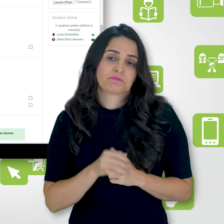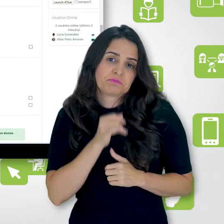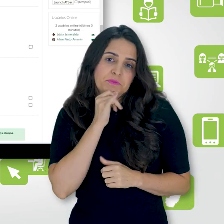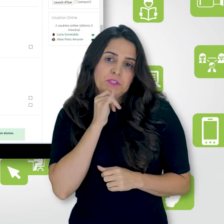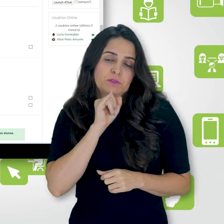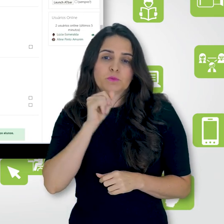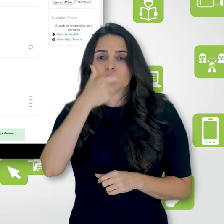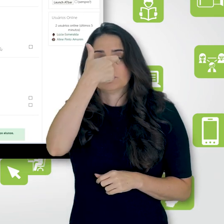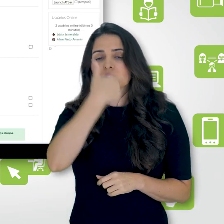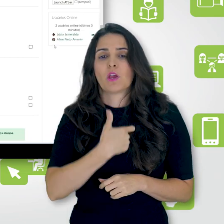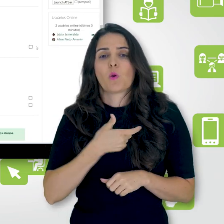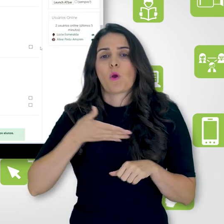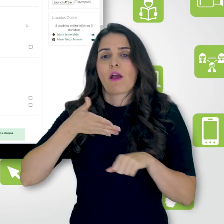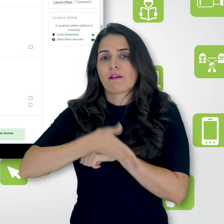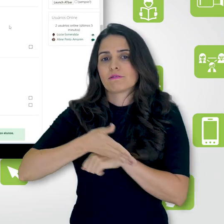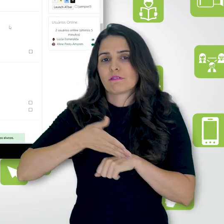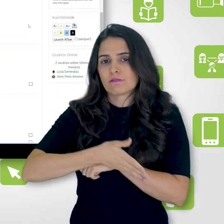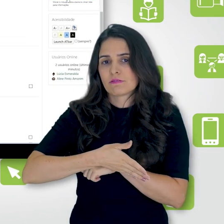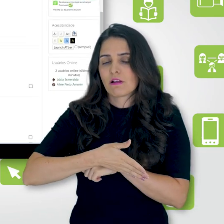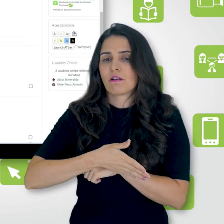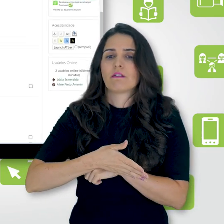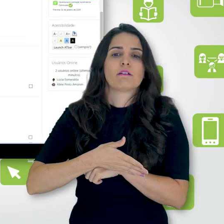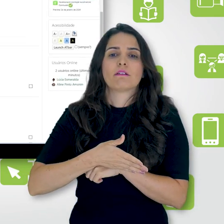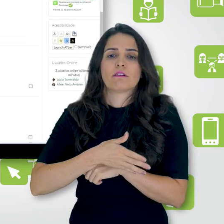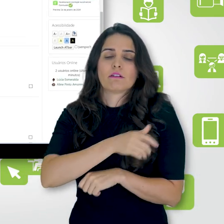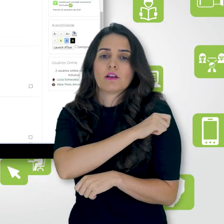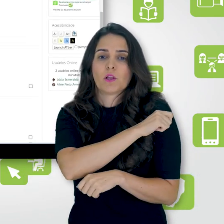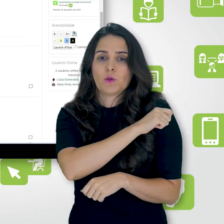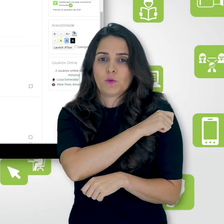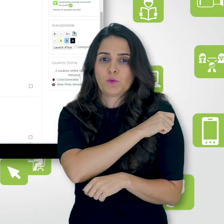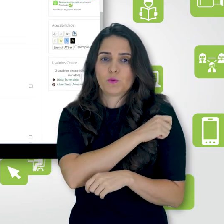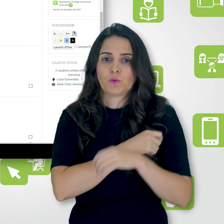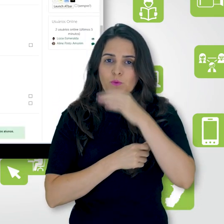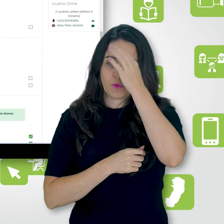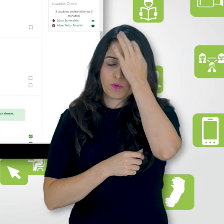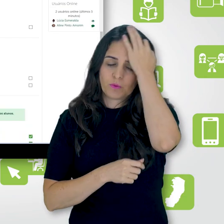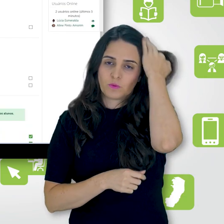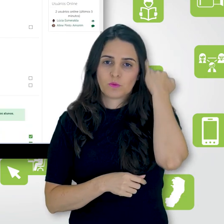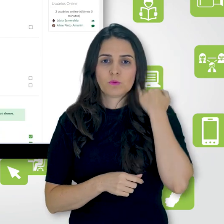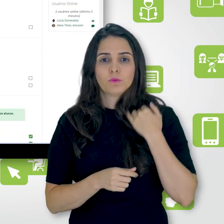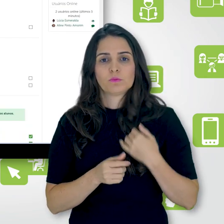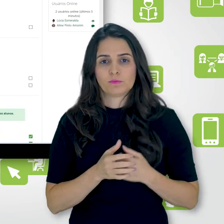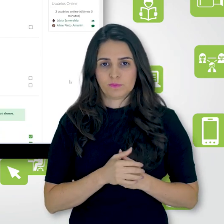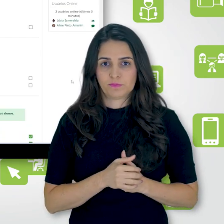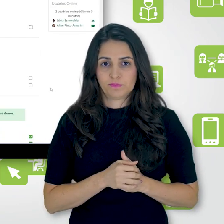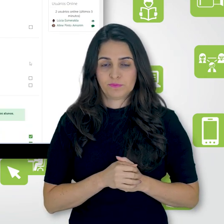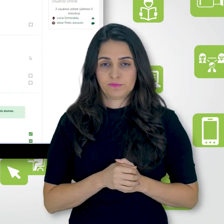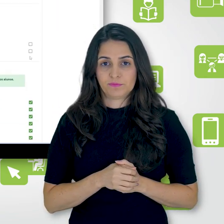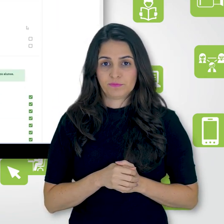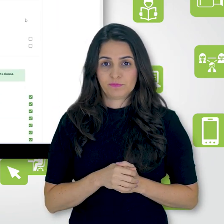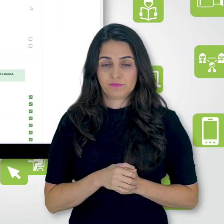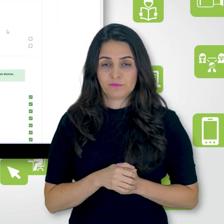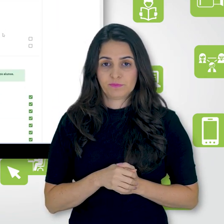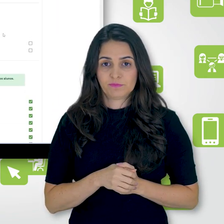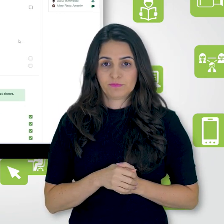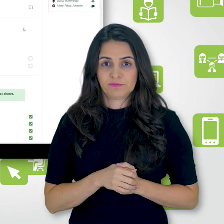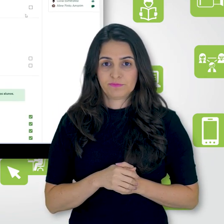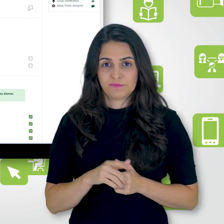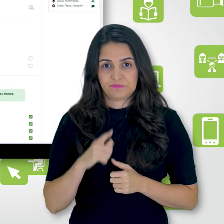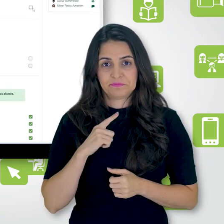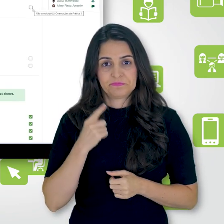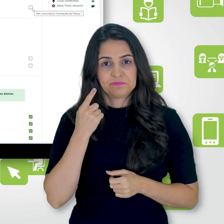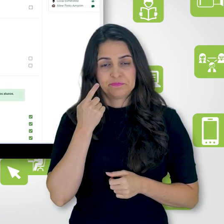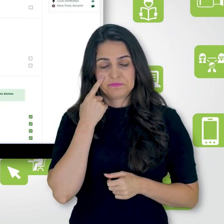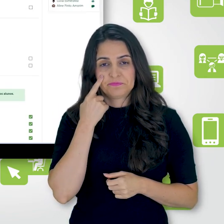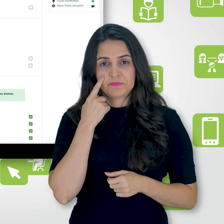eu acessar aqui como aluno, o meu acesso está como o acesso da Lúcia Esmeralda, eu tenho dois